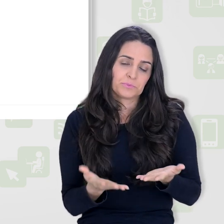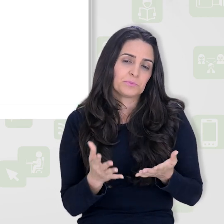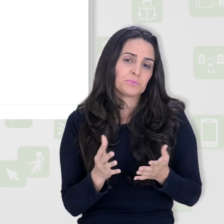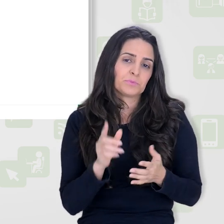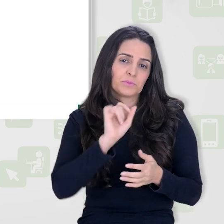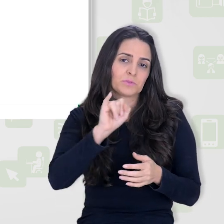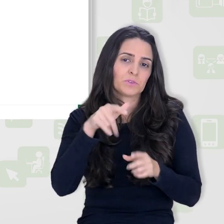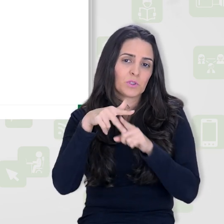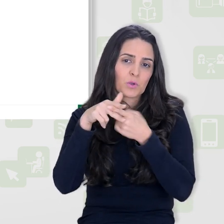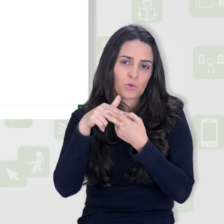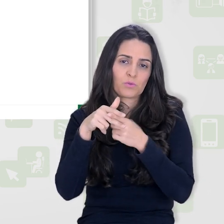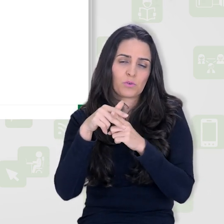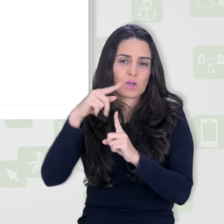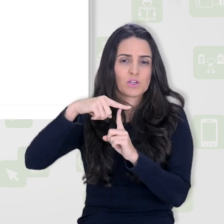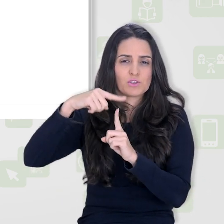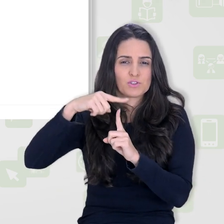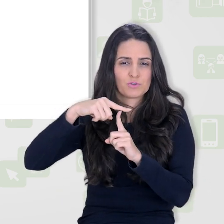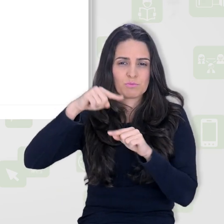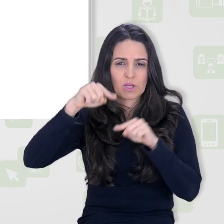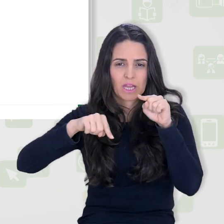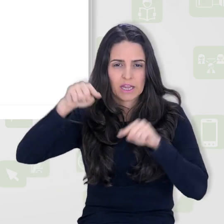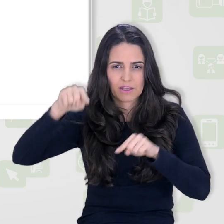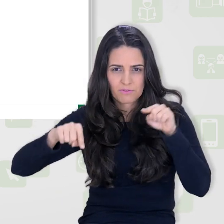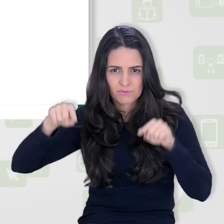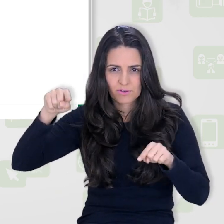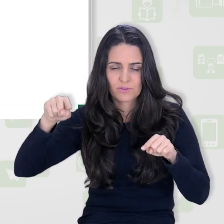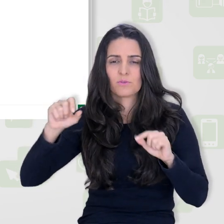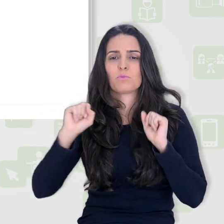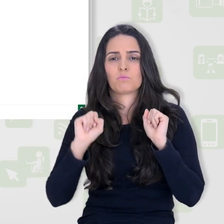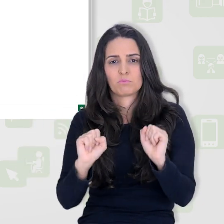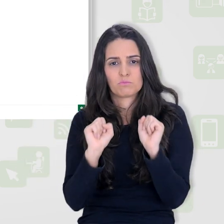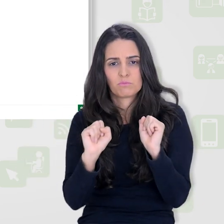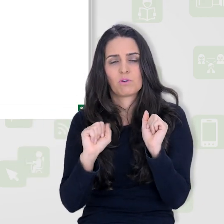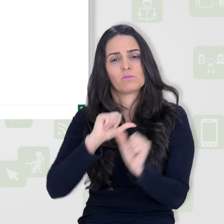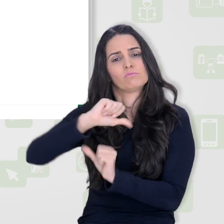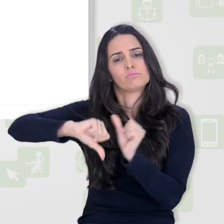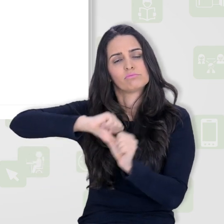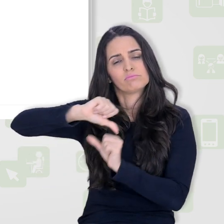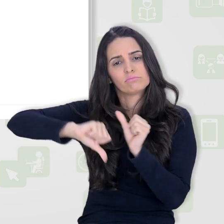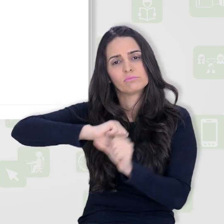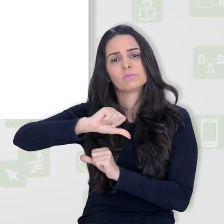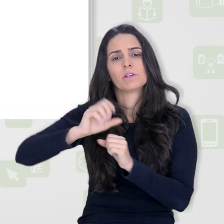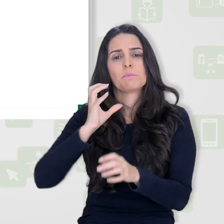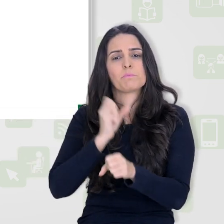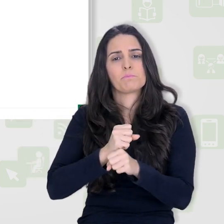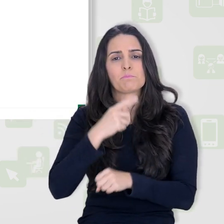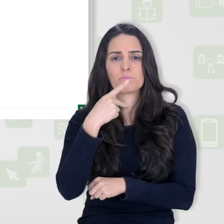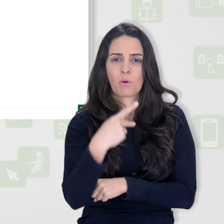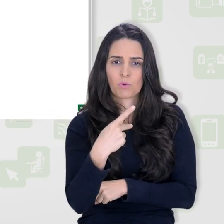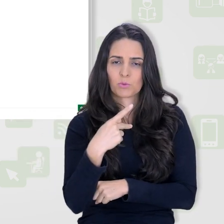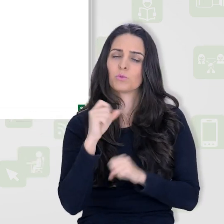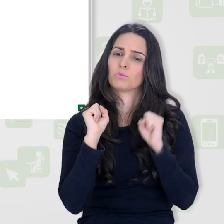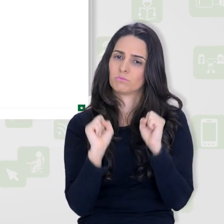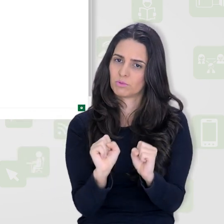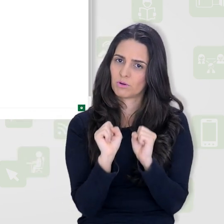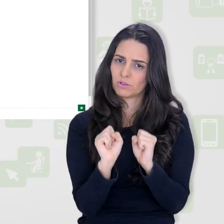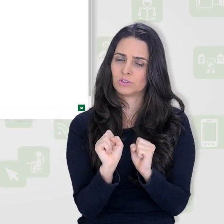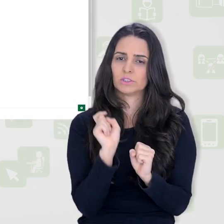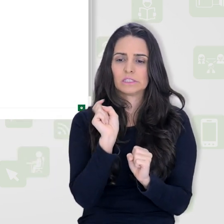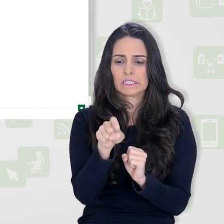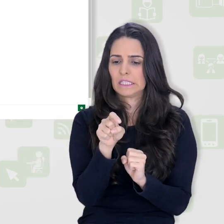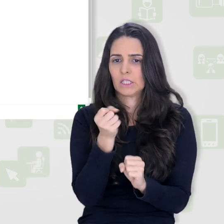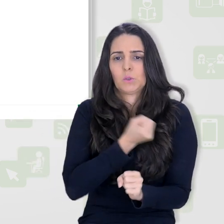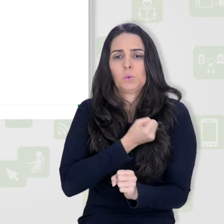quando você configurar os níveis de gradação, você pode alterar essa pontuação aqui também. Basta